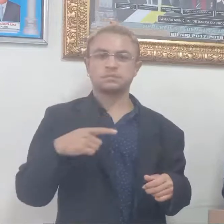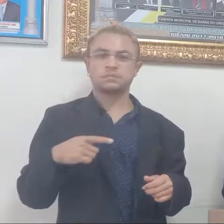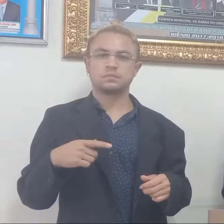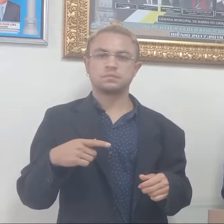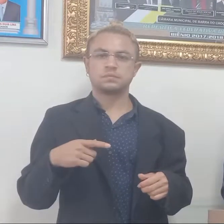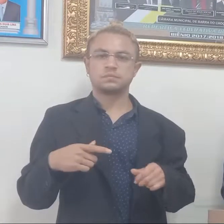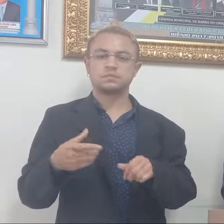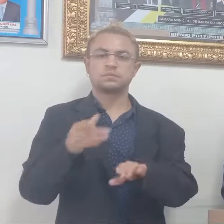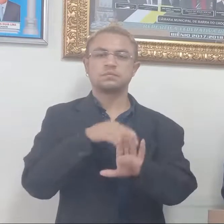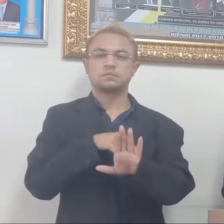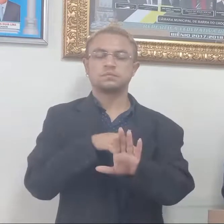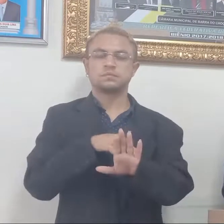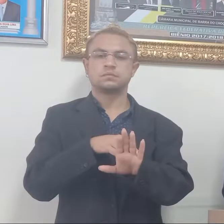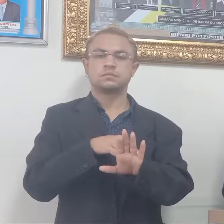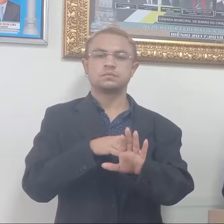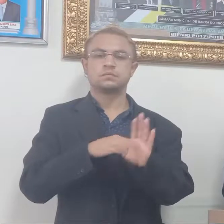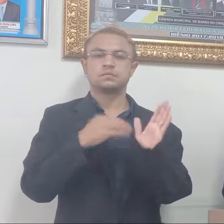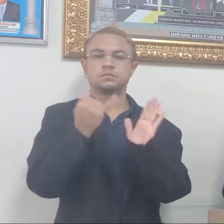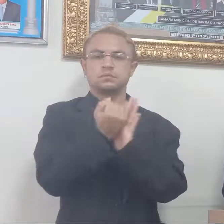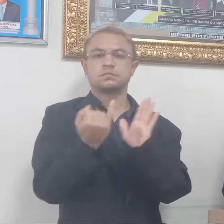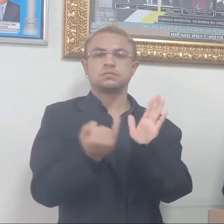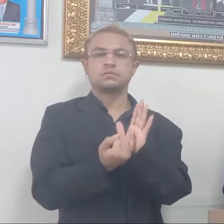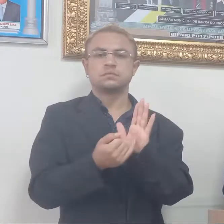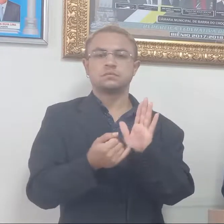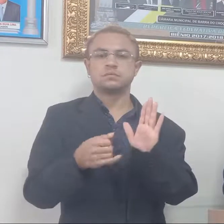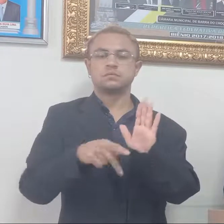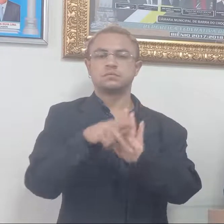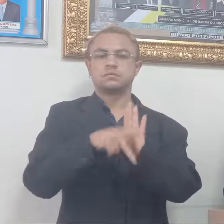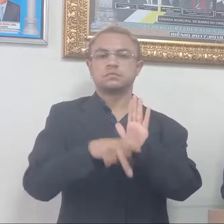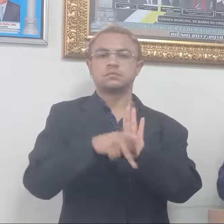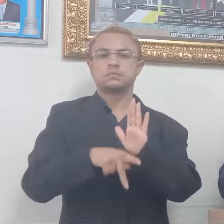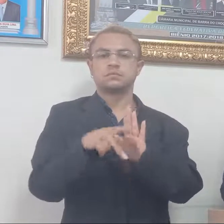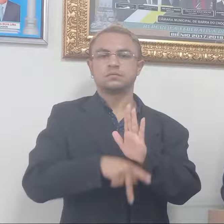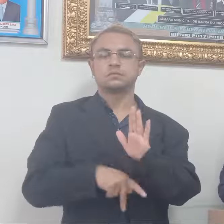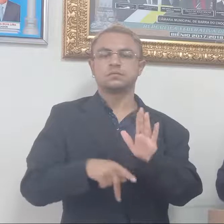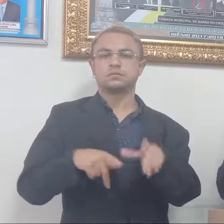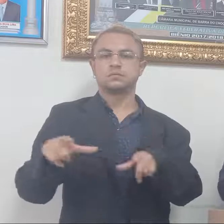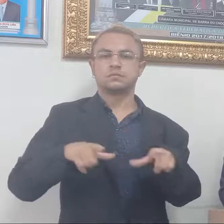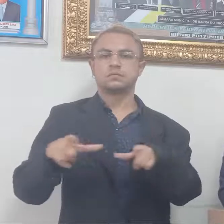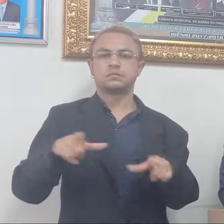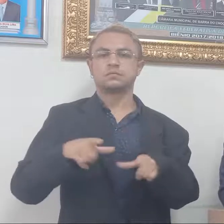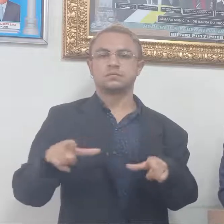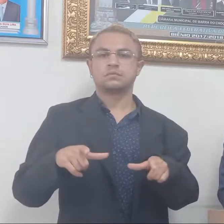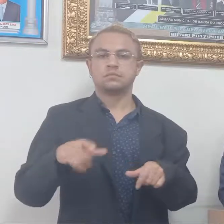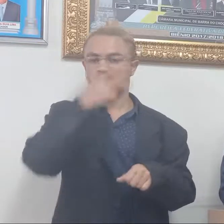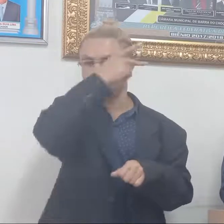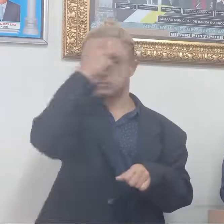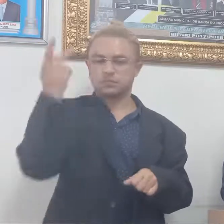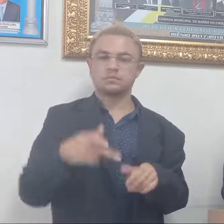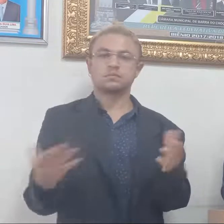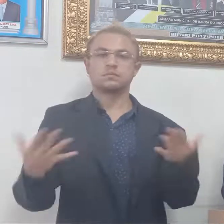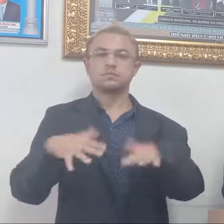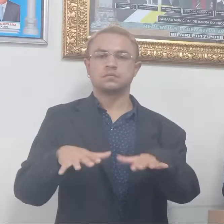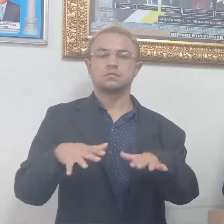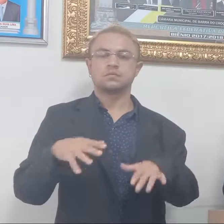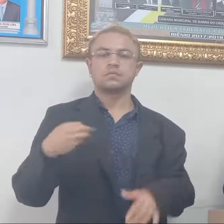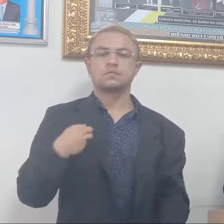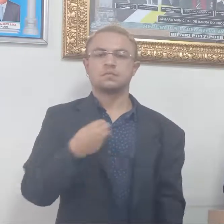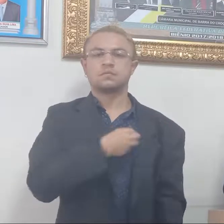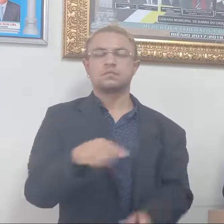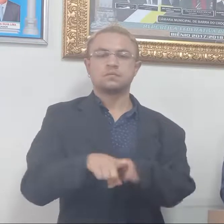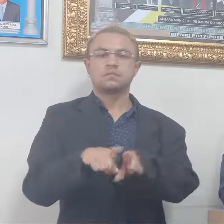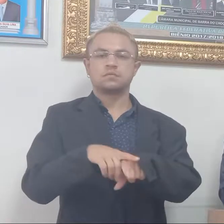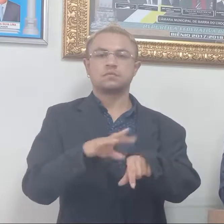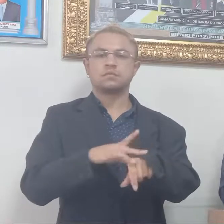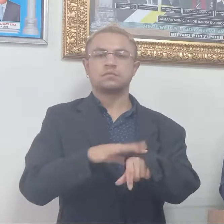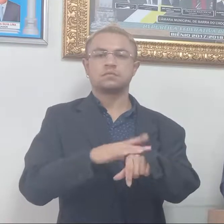quanto à instituição do plano de carreira, de cargos, carreira e vencimento dos agentes comunitários de saúde e agentes de combate